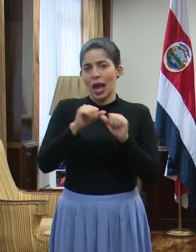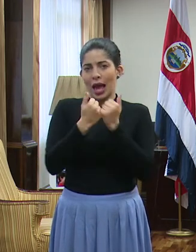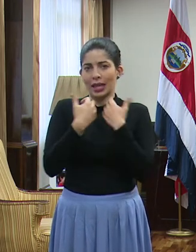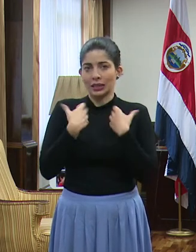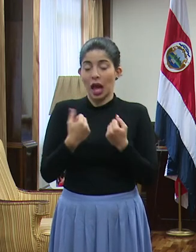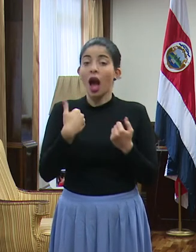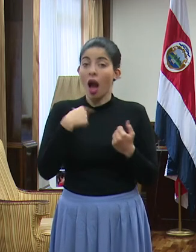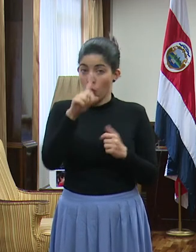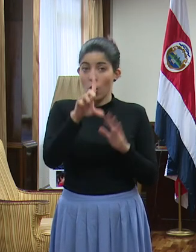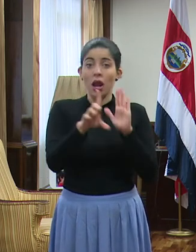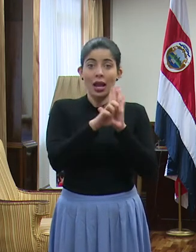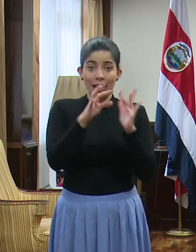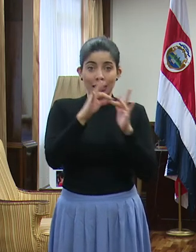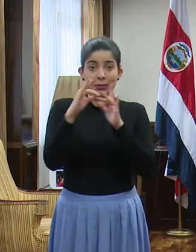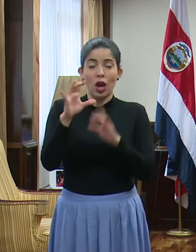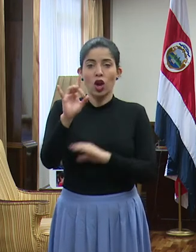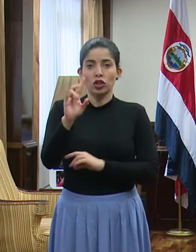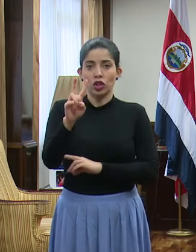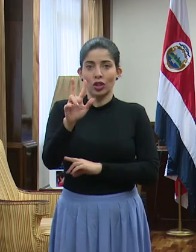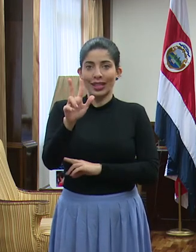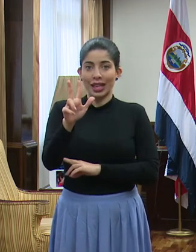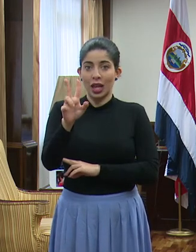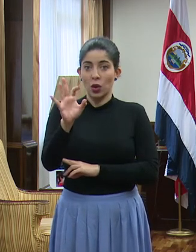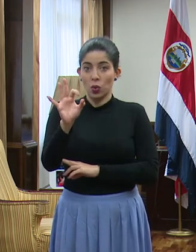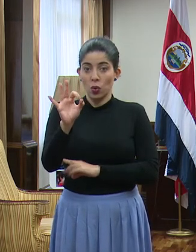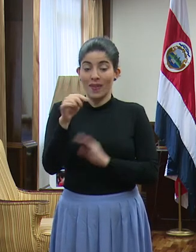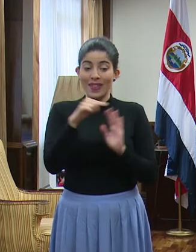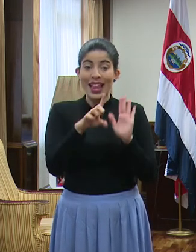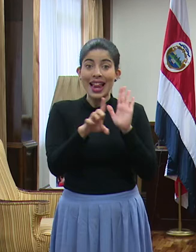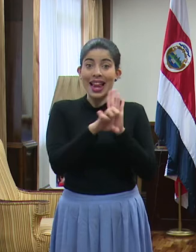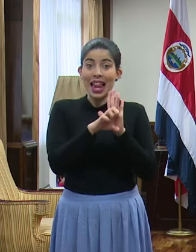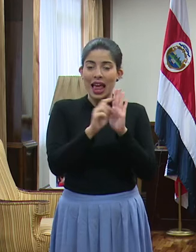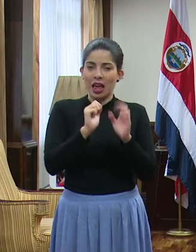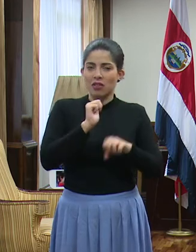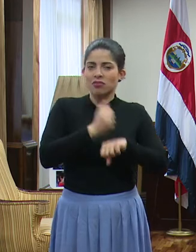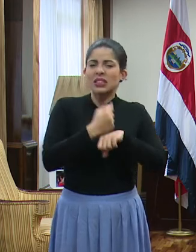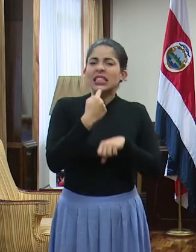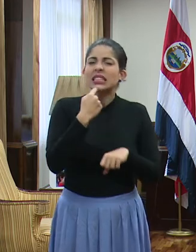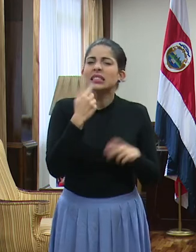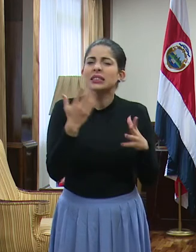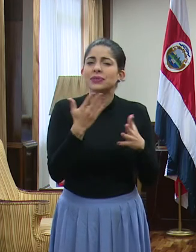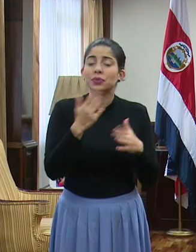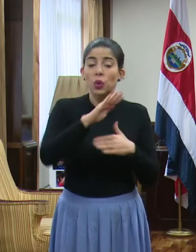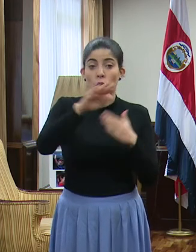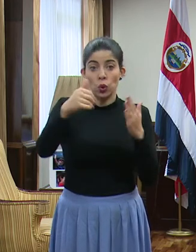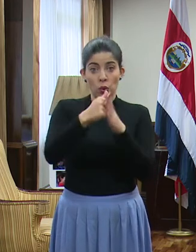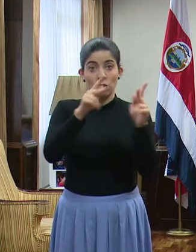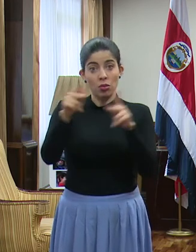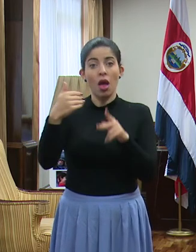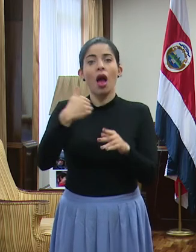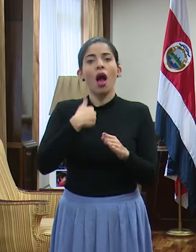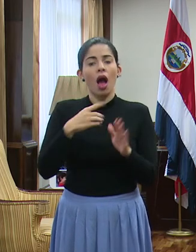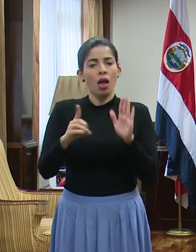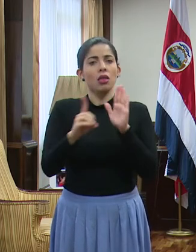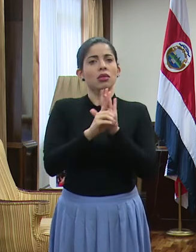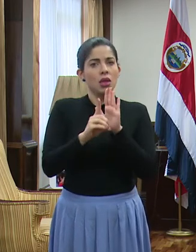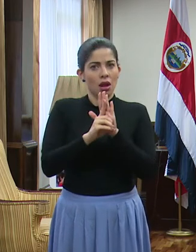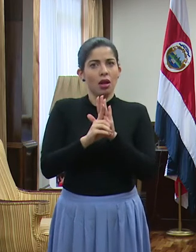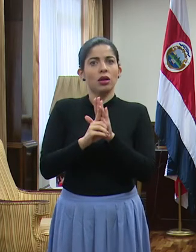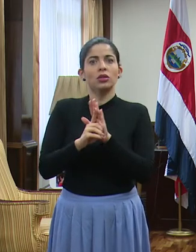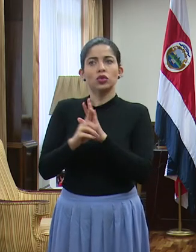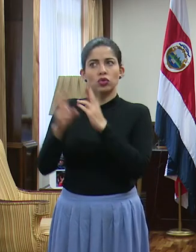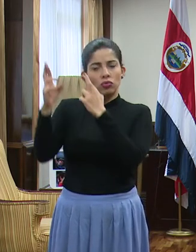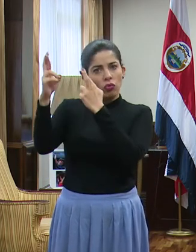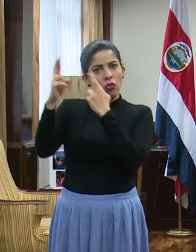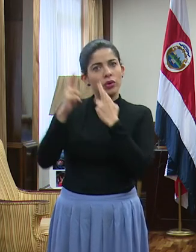Existe una ley especial, la 8239, que claramente establece que todos tenemos derecho a recibir ese